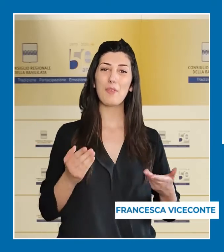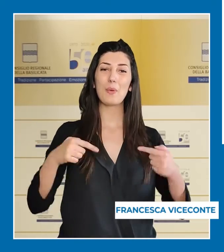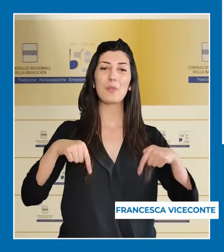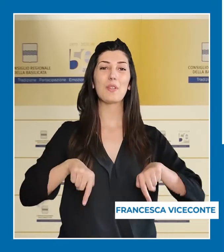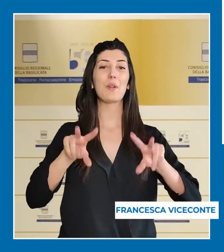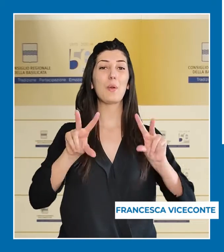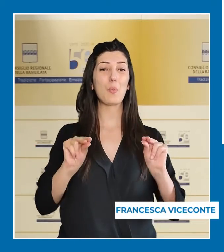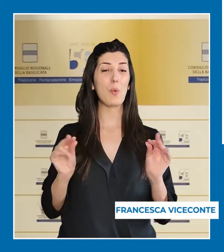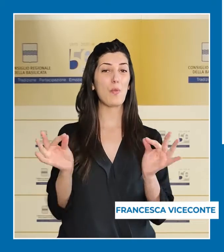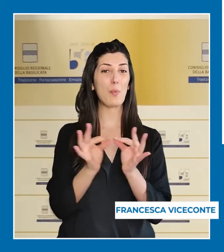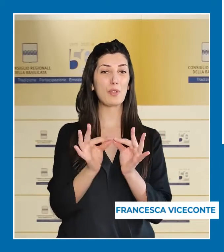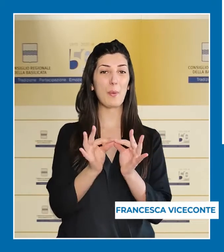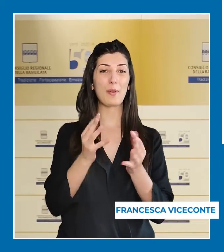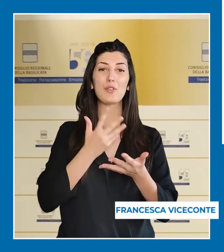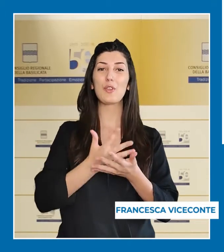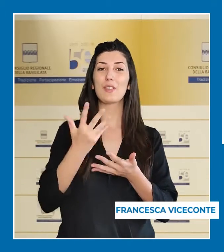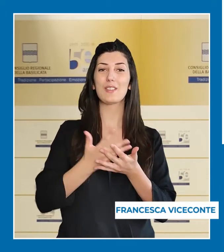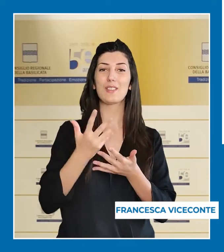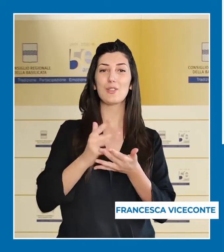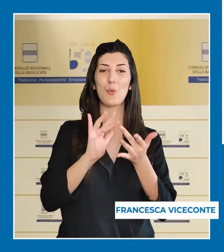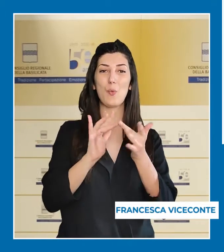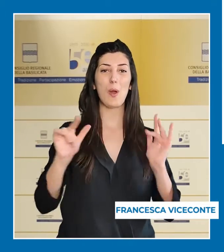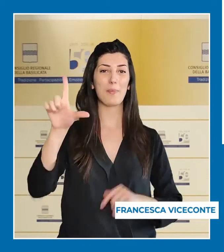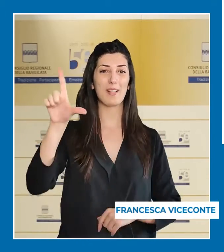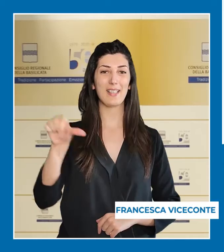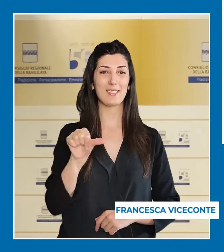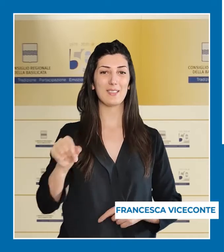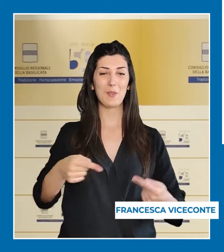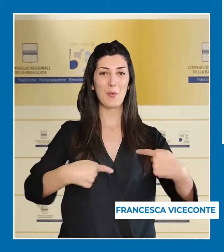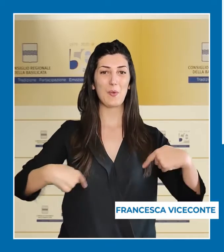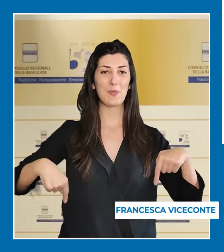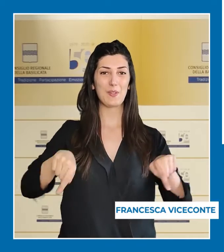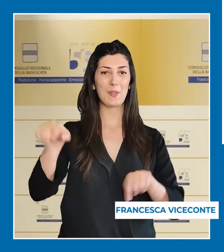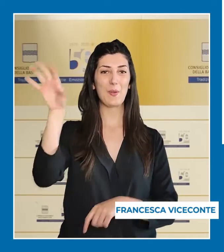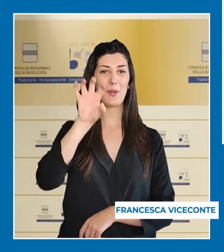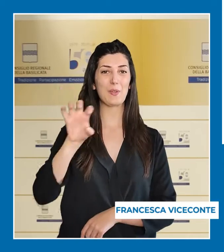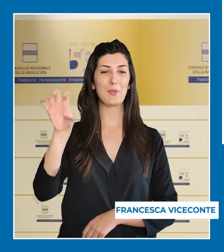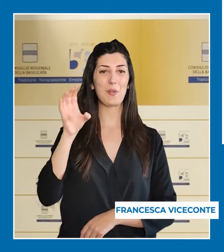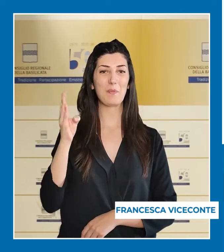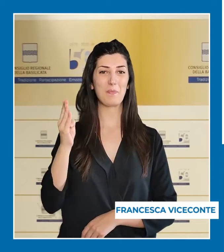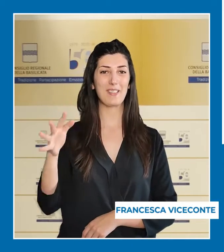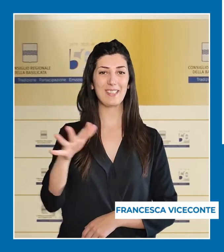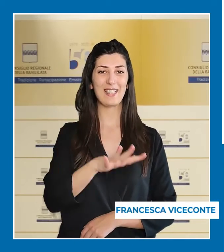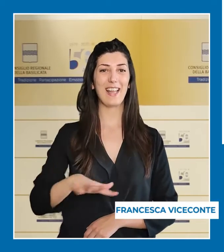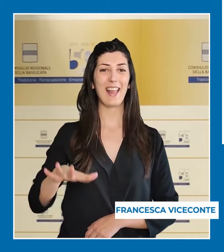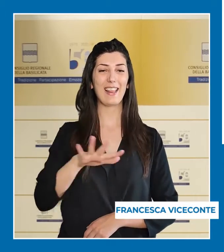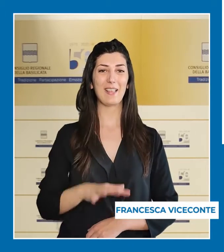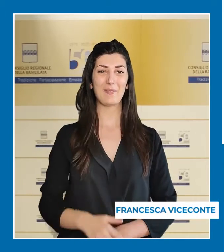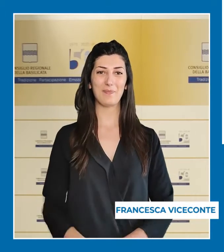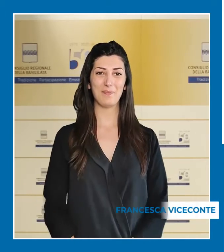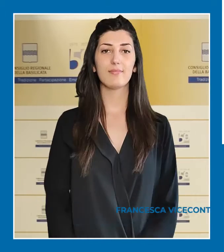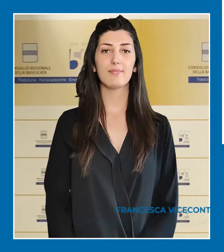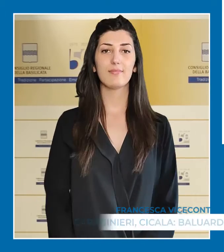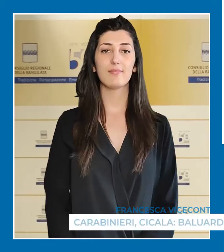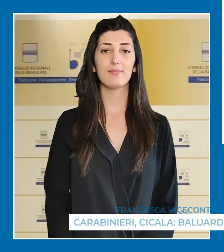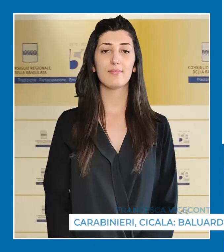Benvenuti al nuovo appuntamento del TGWebLIS del Consiglio regionale della Basilicata.